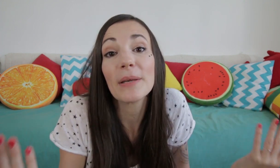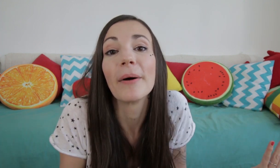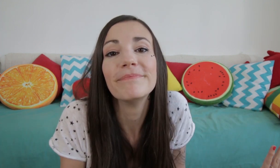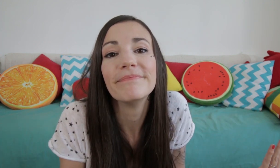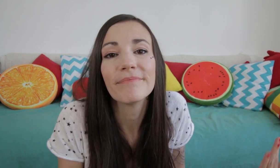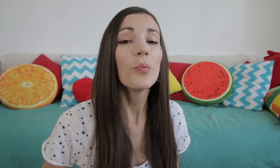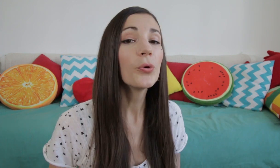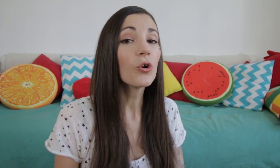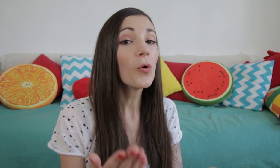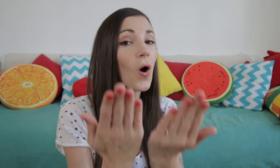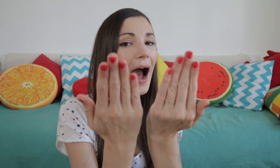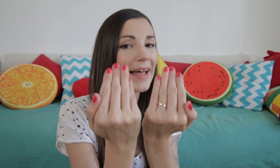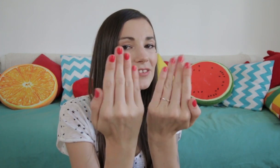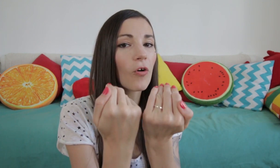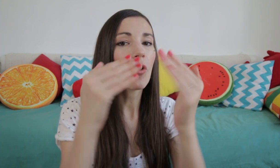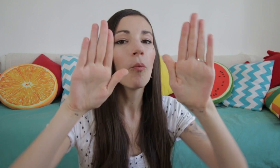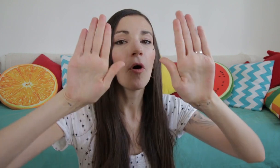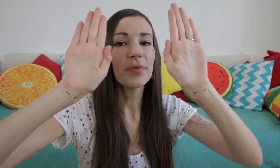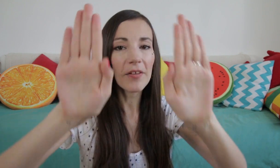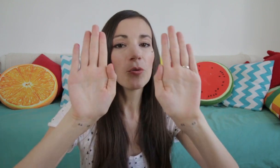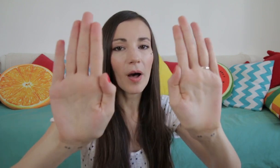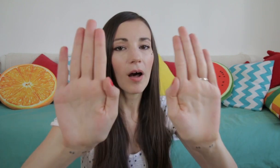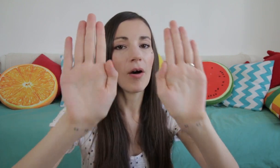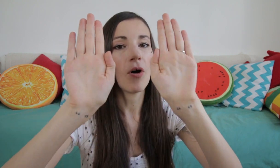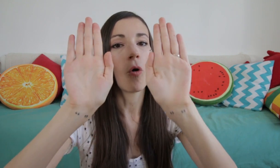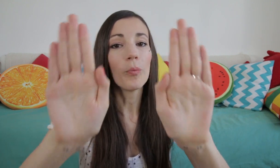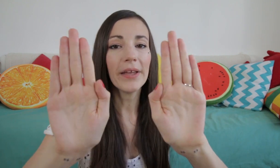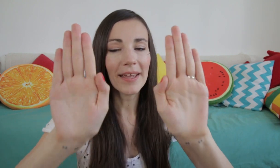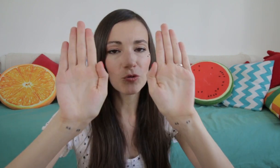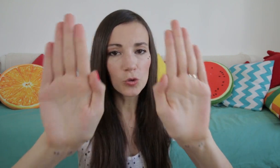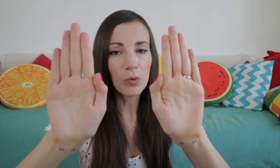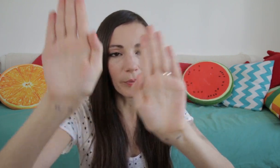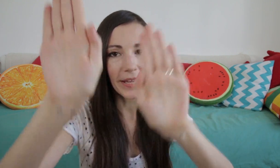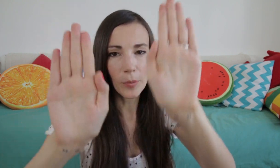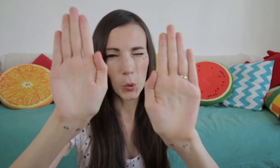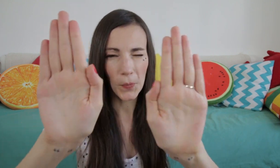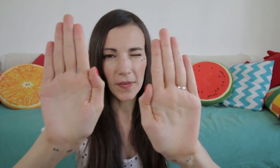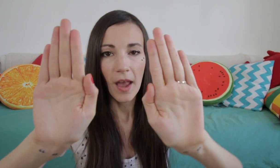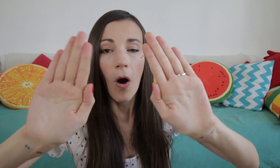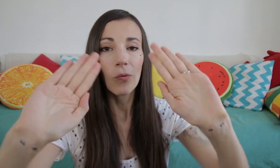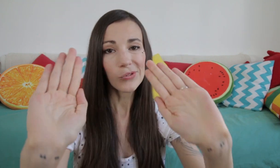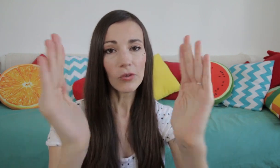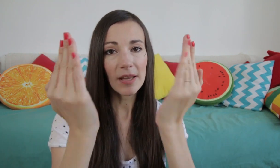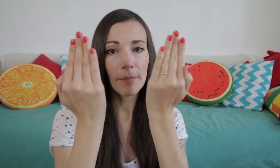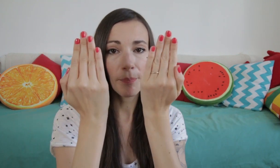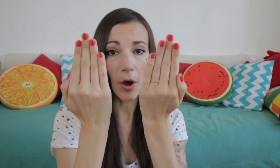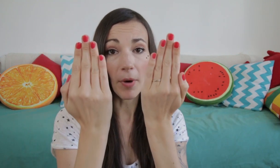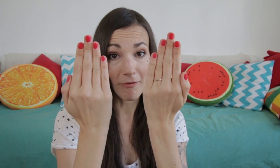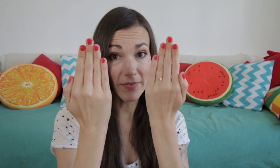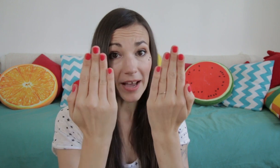sait pas. Pour le mot attendre, on prend bien nos mains en B, double B. On tourne les pommes vers